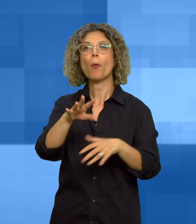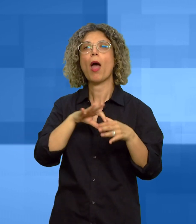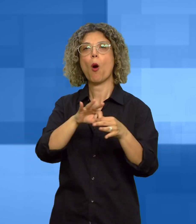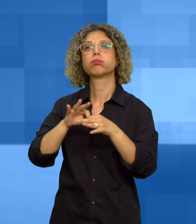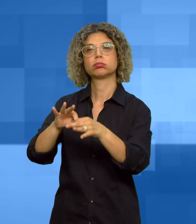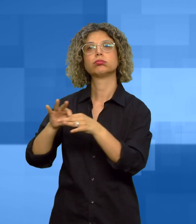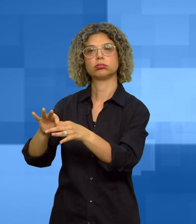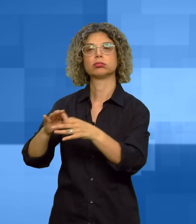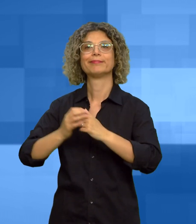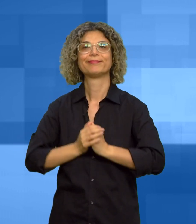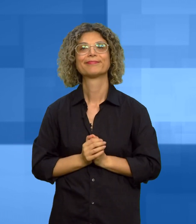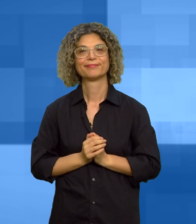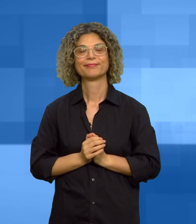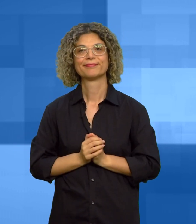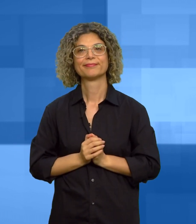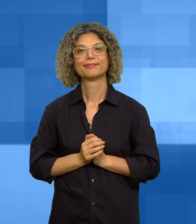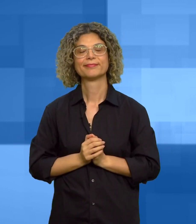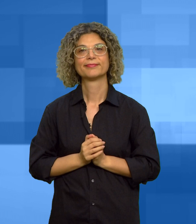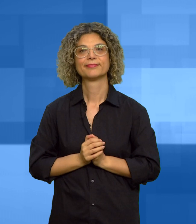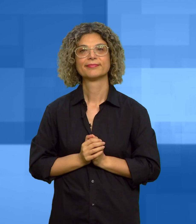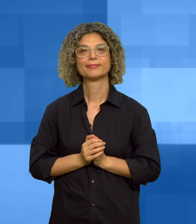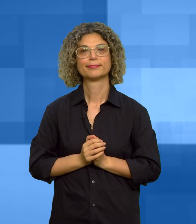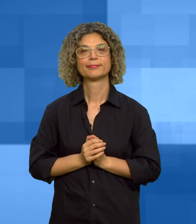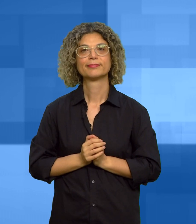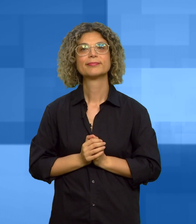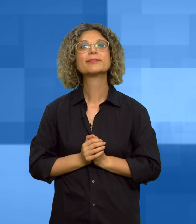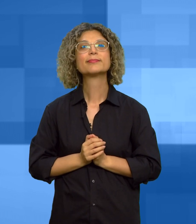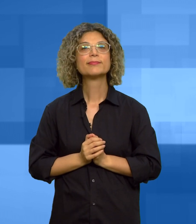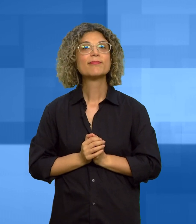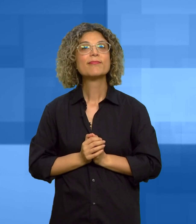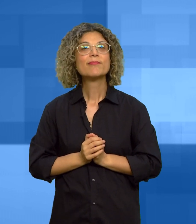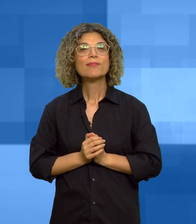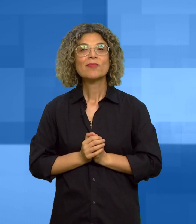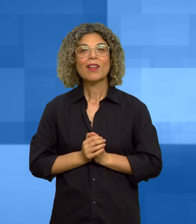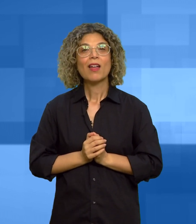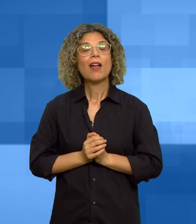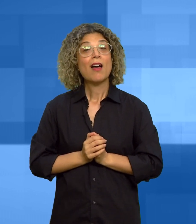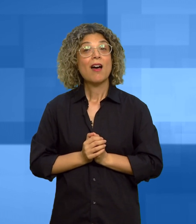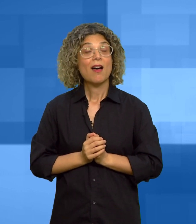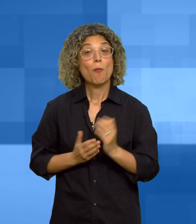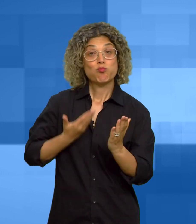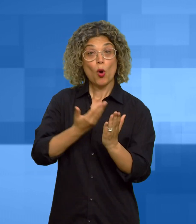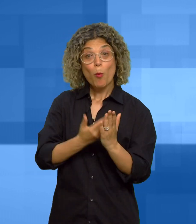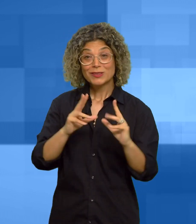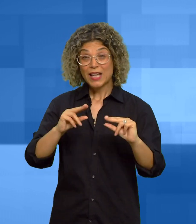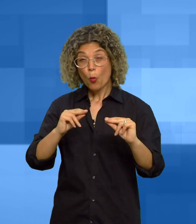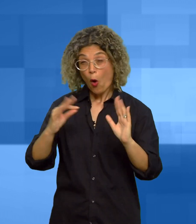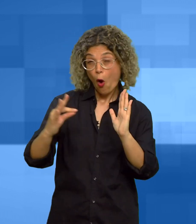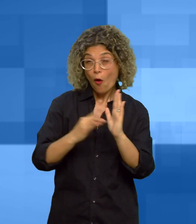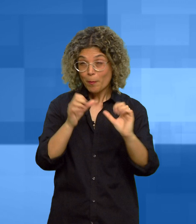'interno dello spazio economico europeo l'elemento principale della nuova proposta è l